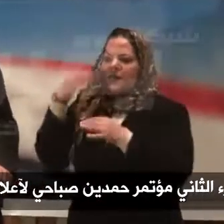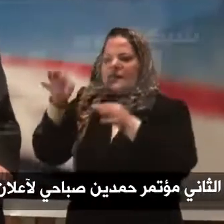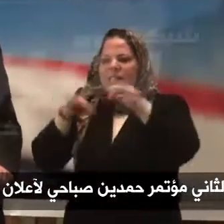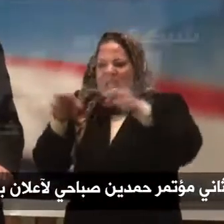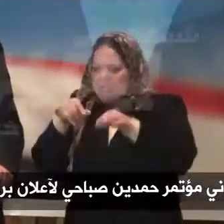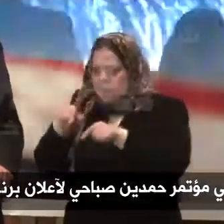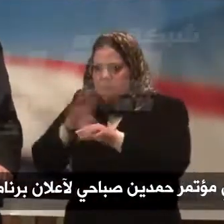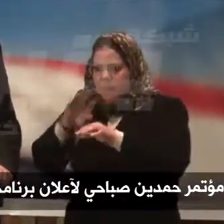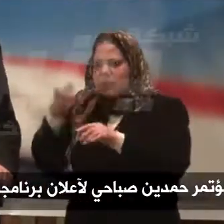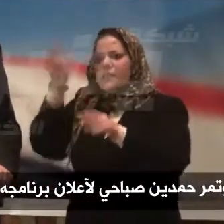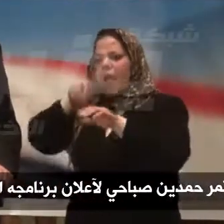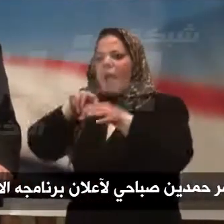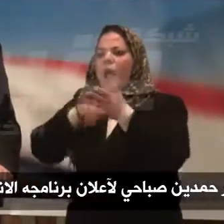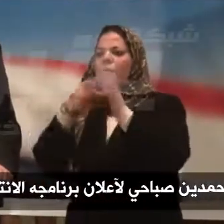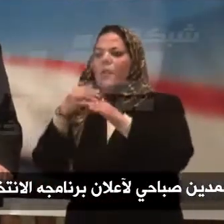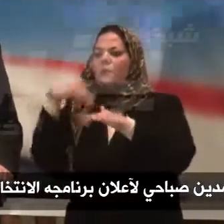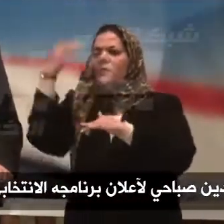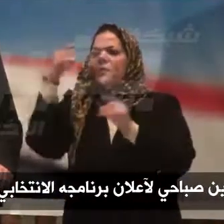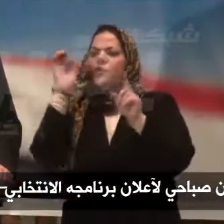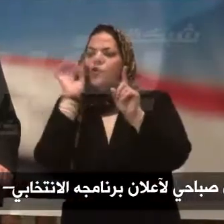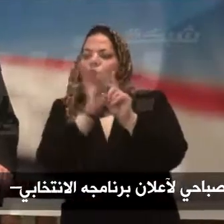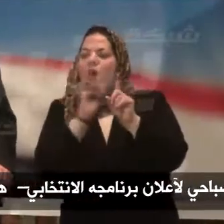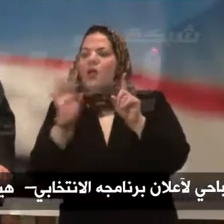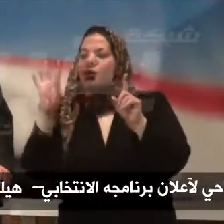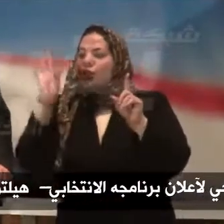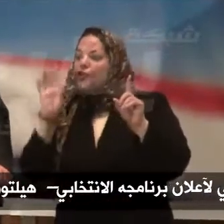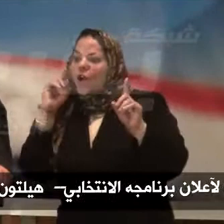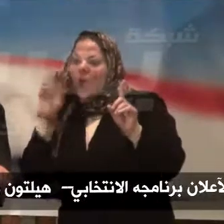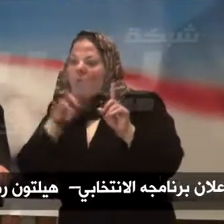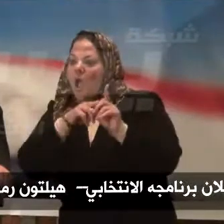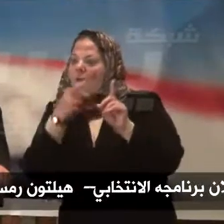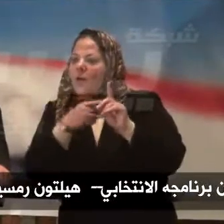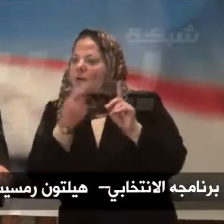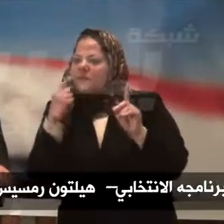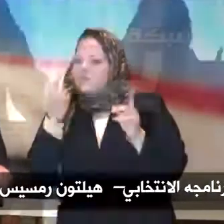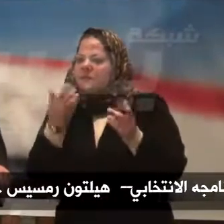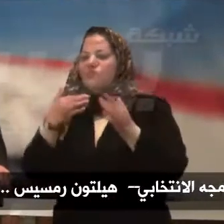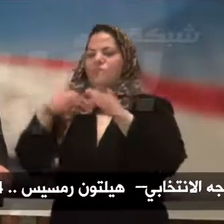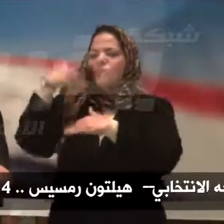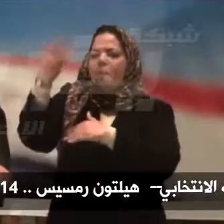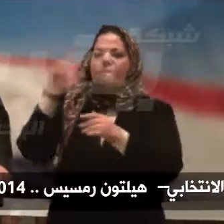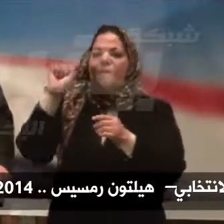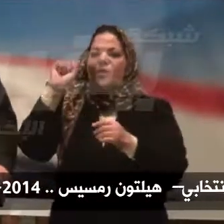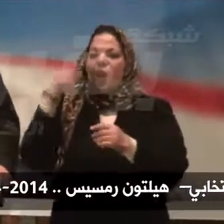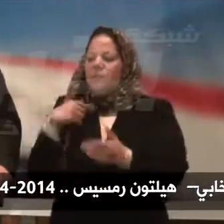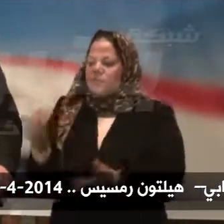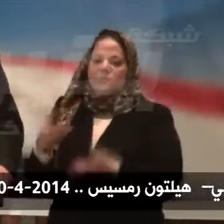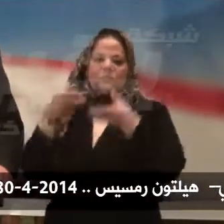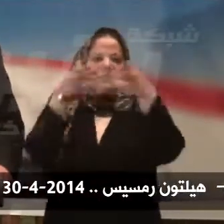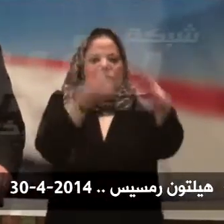السياسات لنصوص تشريعية سنتقدم بها للبرلمان